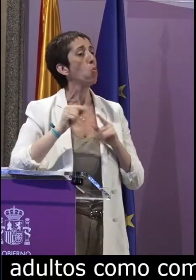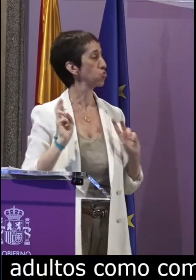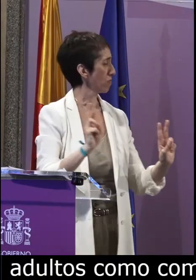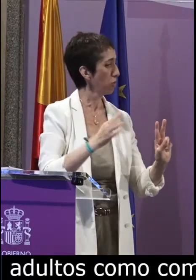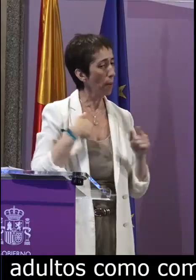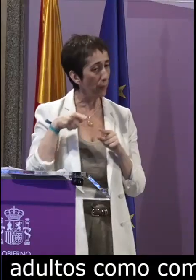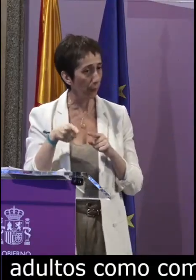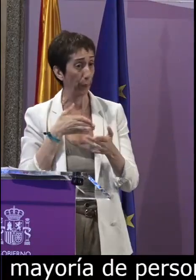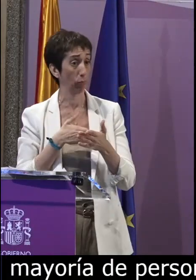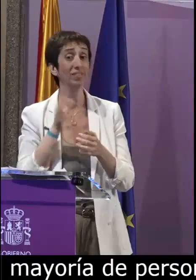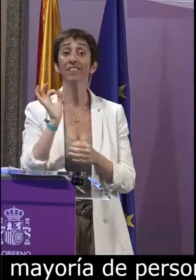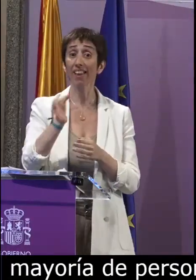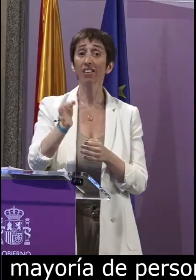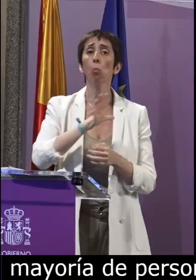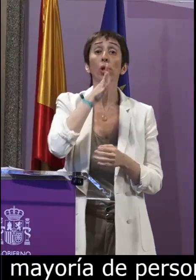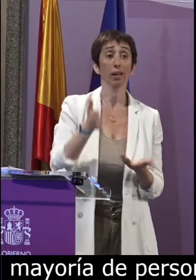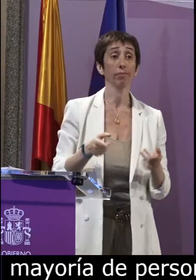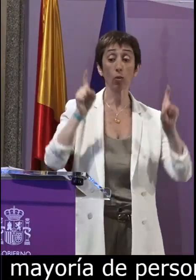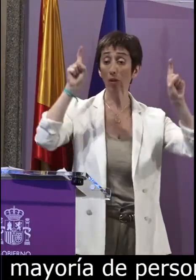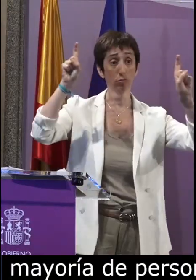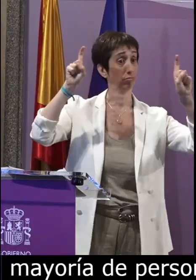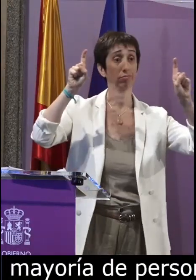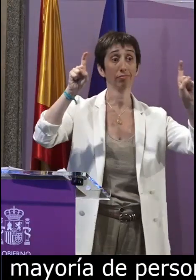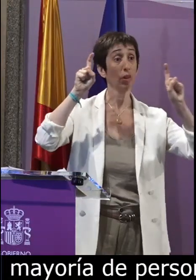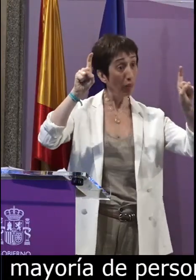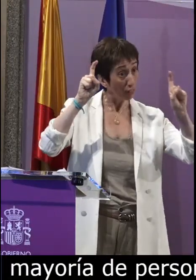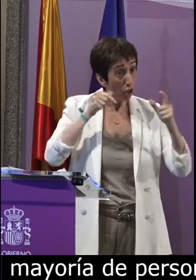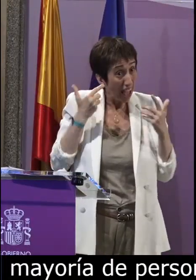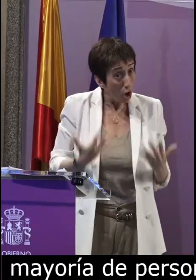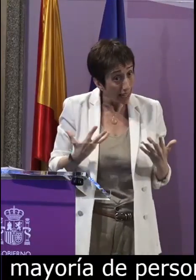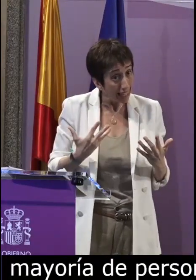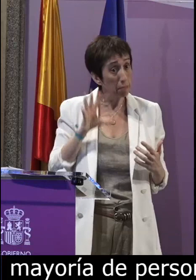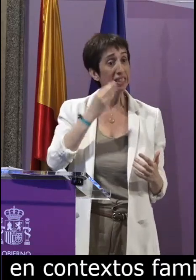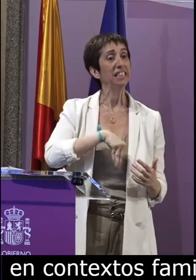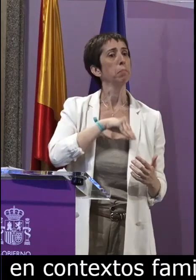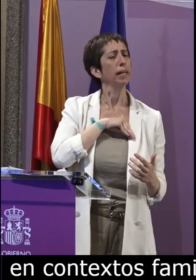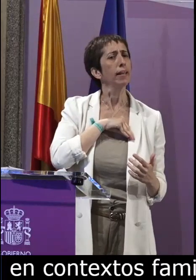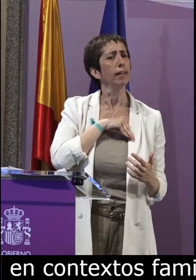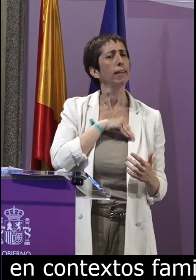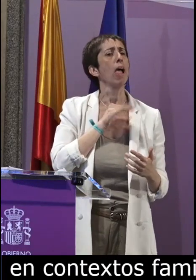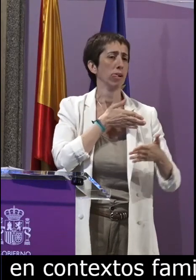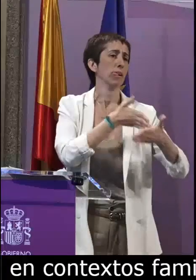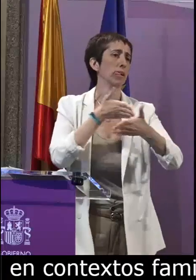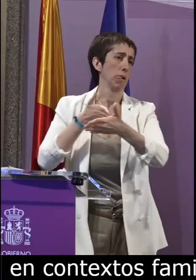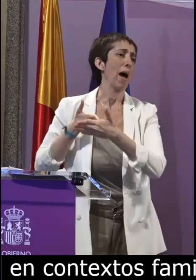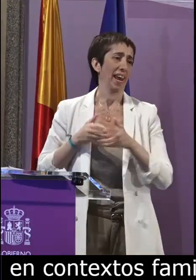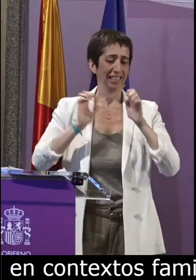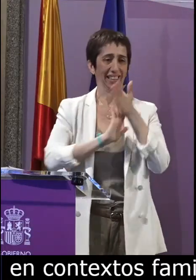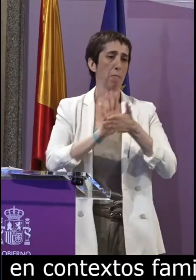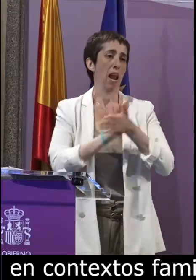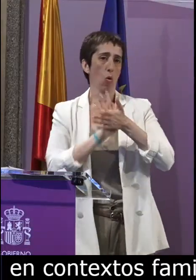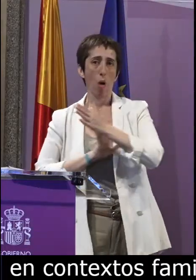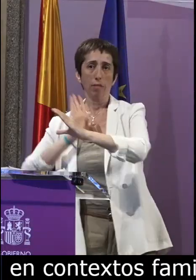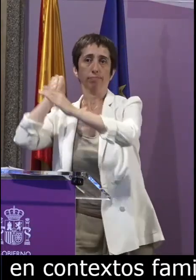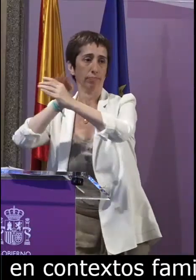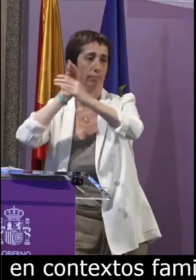y aún a pesar de eso la lengua de signos sigue viva por eso entendemos que ahora mismo la educación en nuestro país sigue